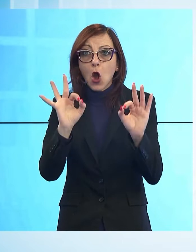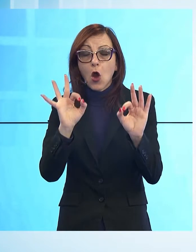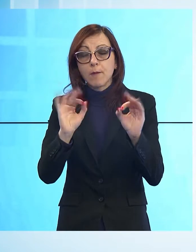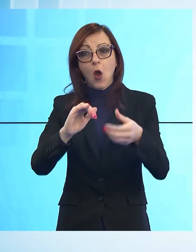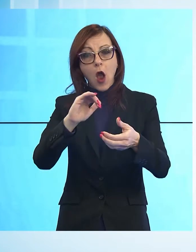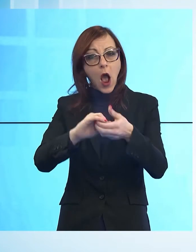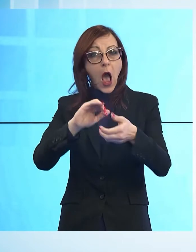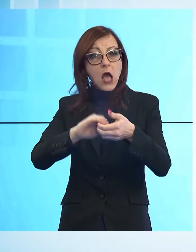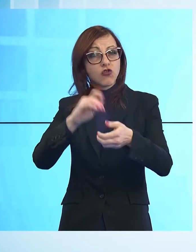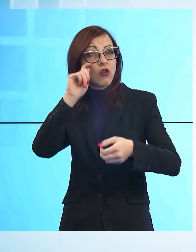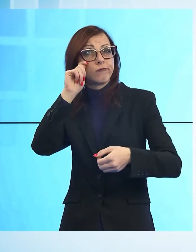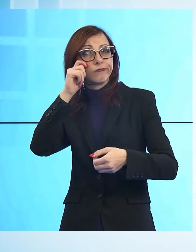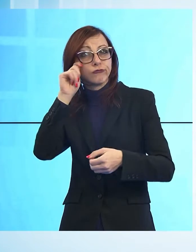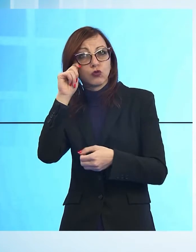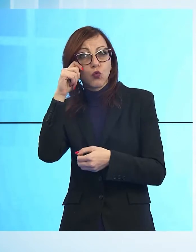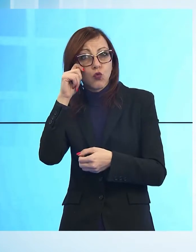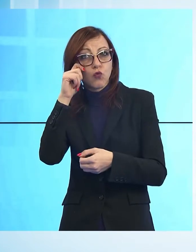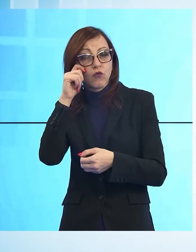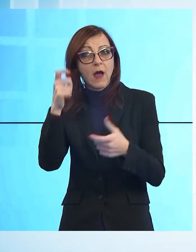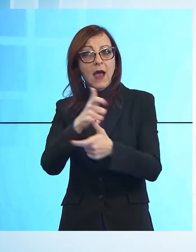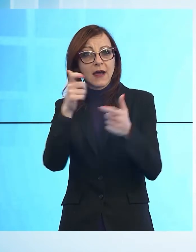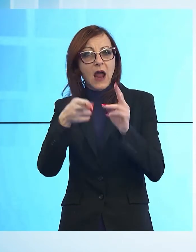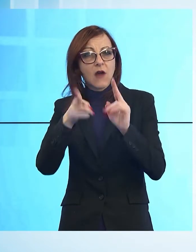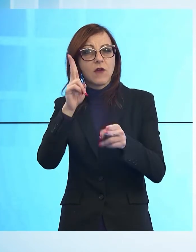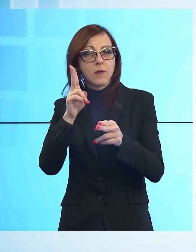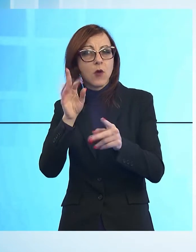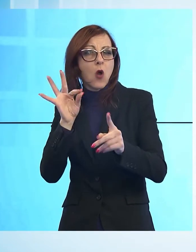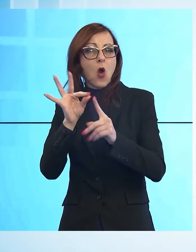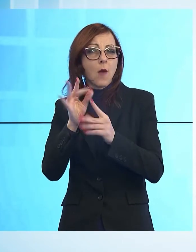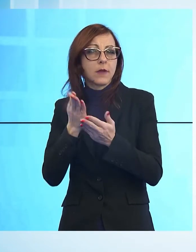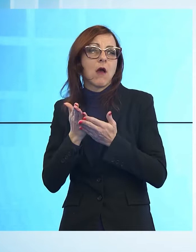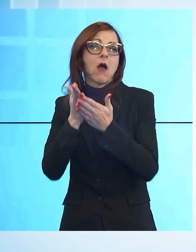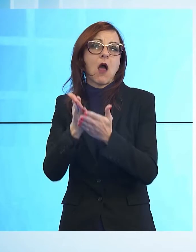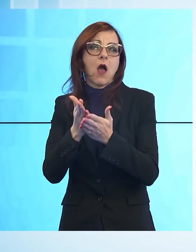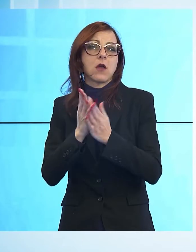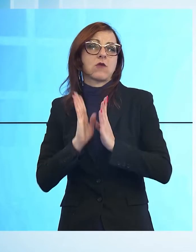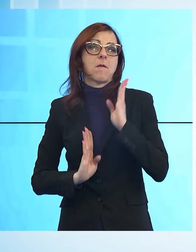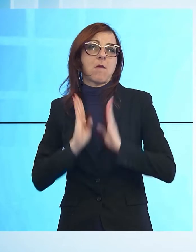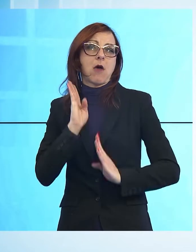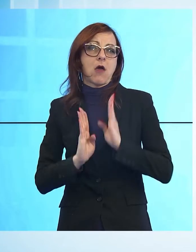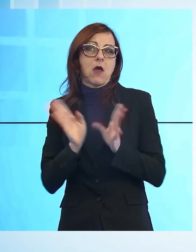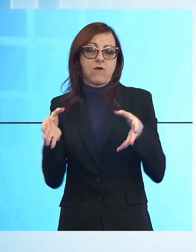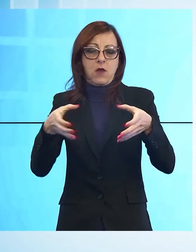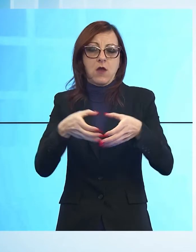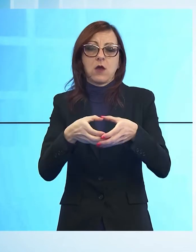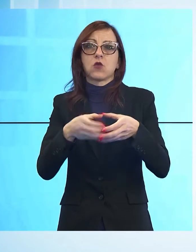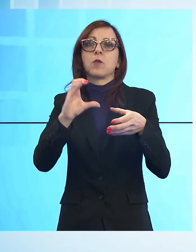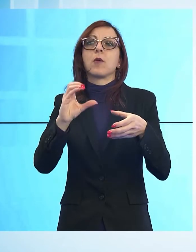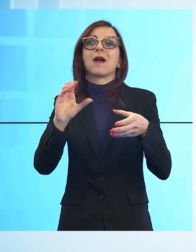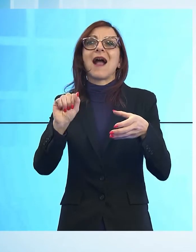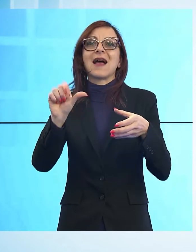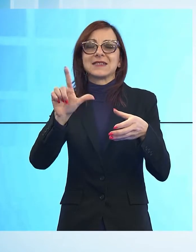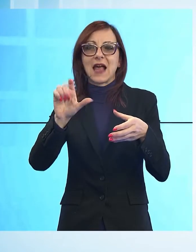delinquere aggravata dal fine di agevolare l'attività mafiosa del clan dei casalesi di fazione di Michele Zaccaria che si